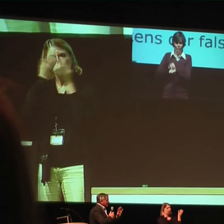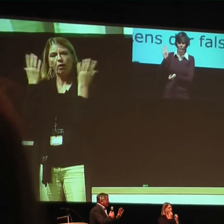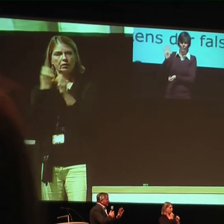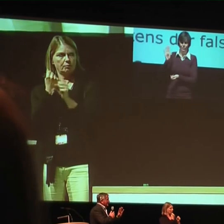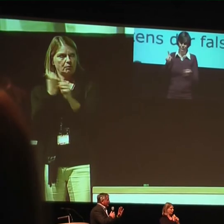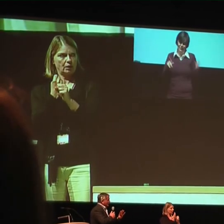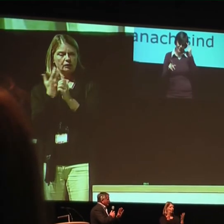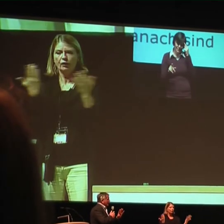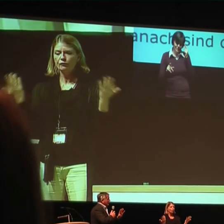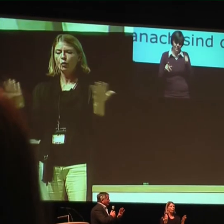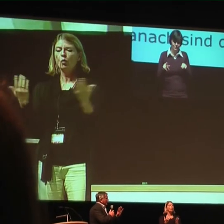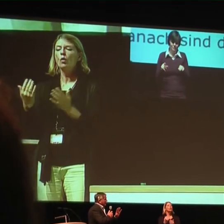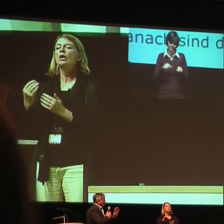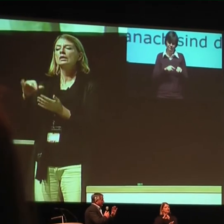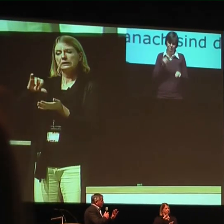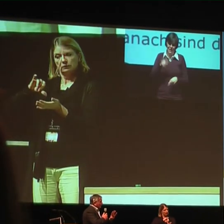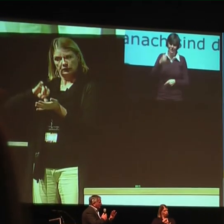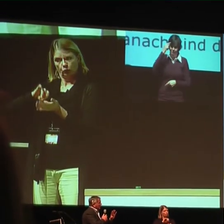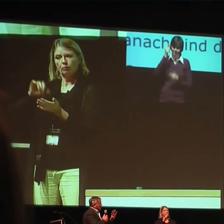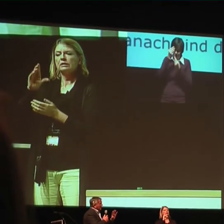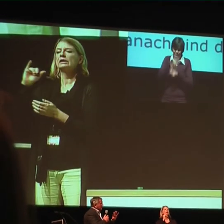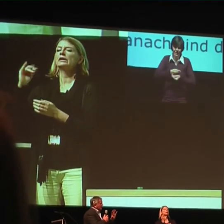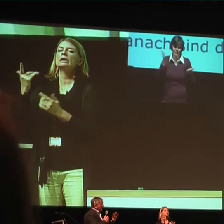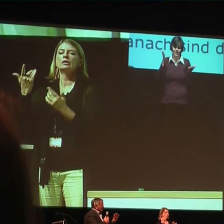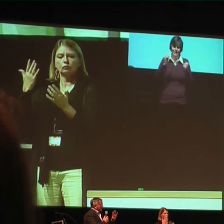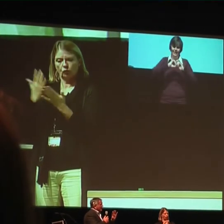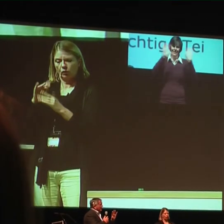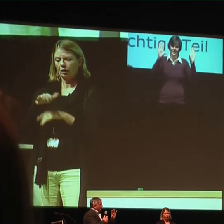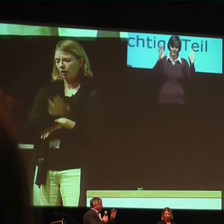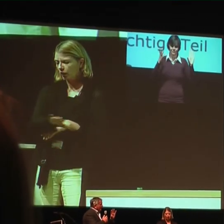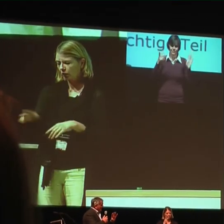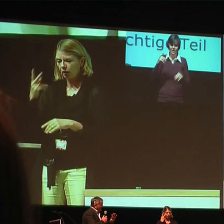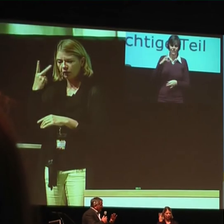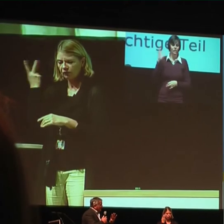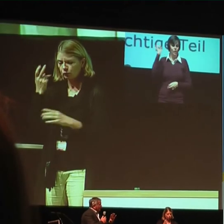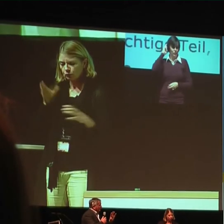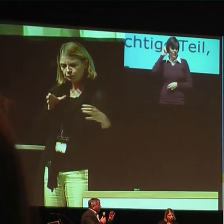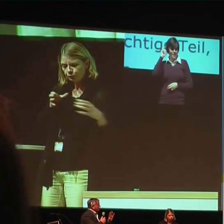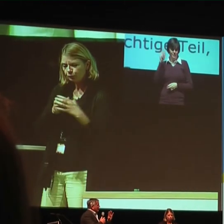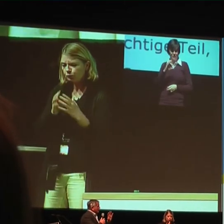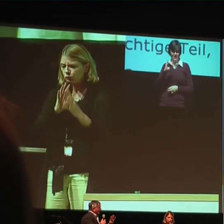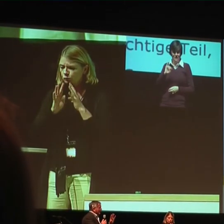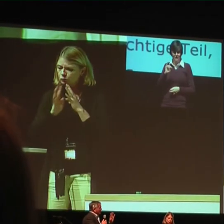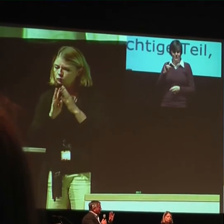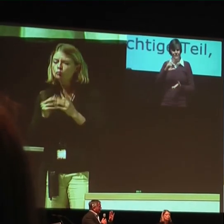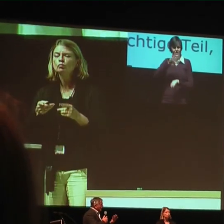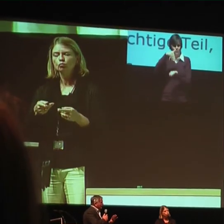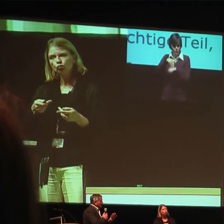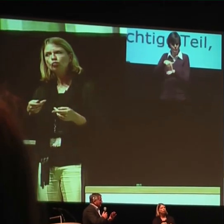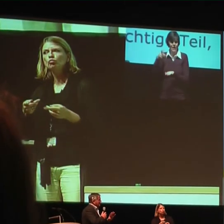CI-Zentren schon da, dass man versucht, mit den Kindern Lautsprach, die kommen sehr schnell. Und wenn sie früh implantiert